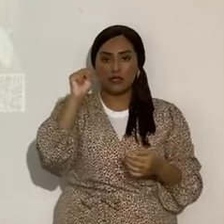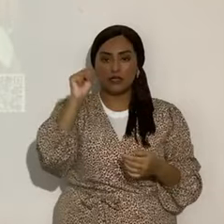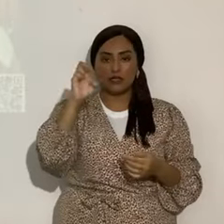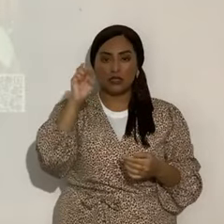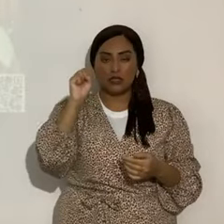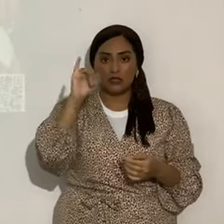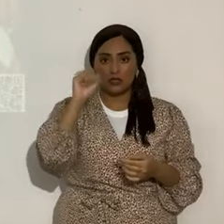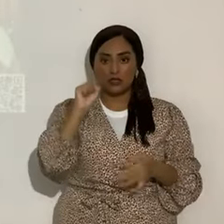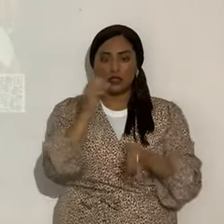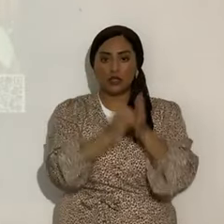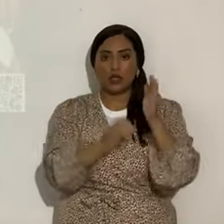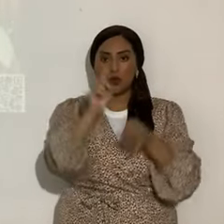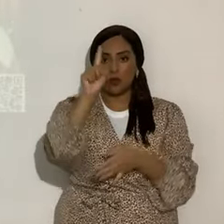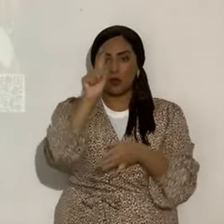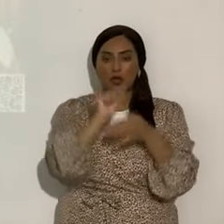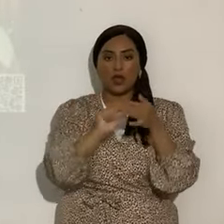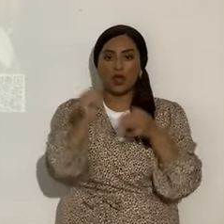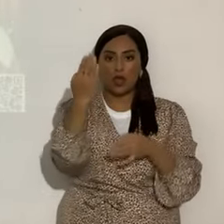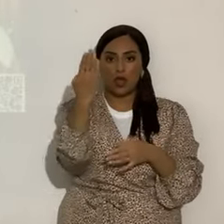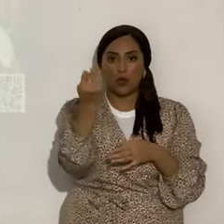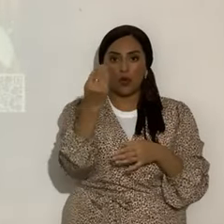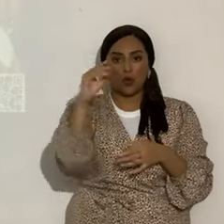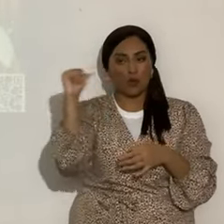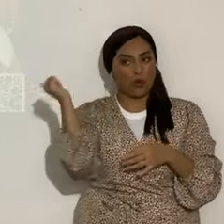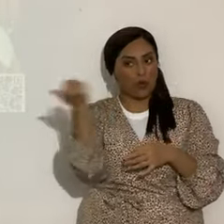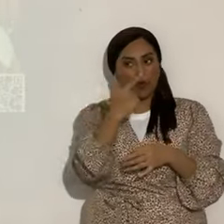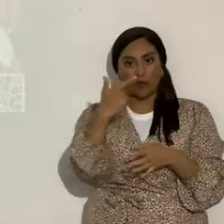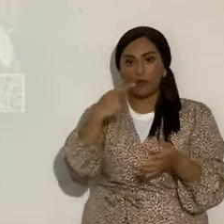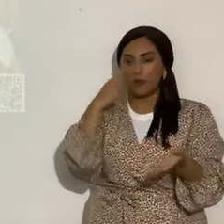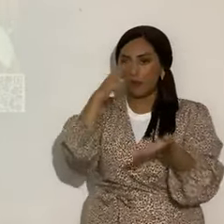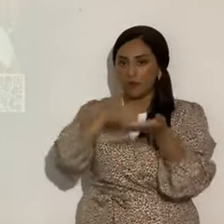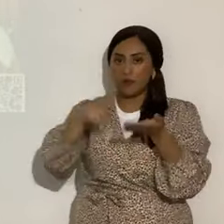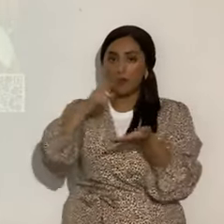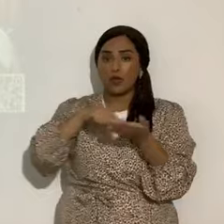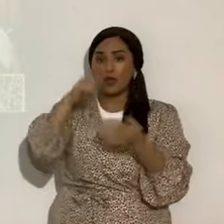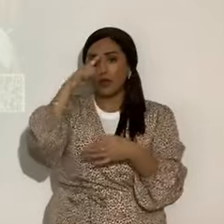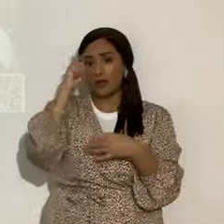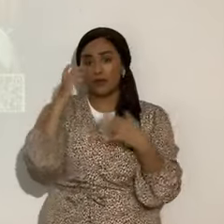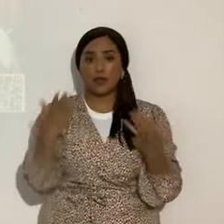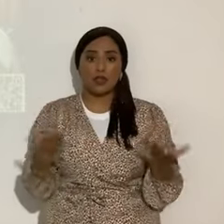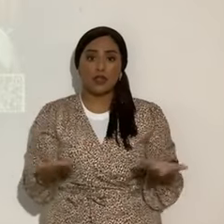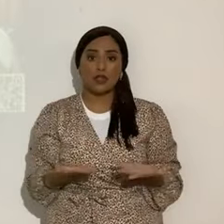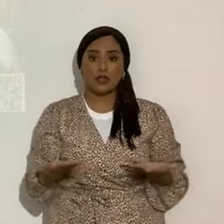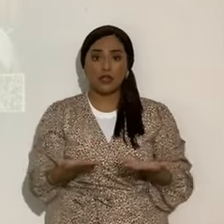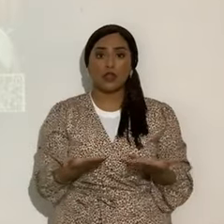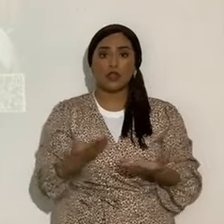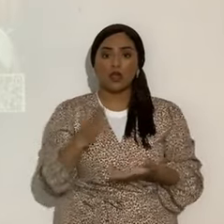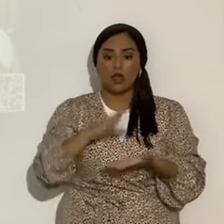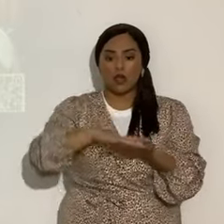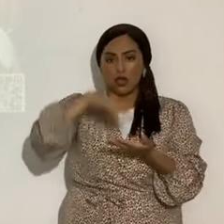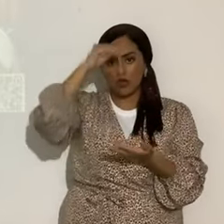Por favor, Génesis 1.14 todos, porque aquí vamos a aprender algo nuevo.